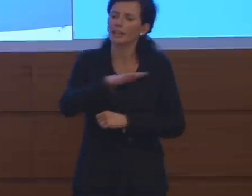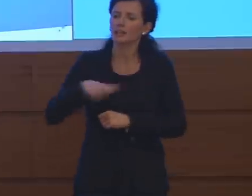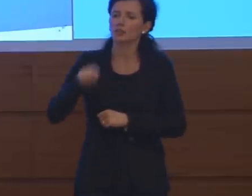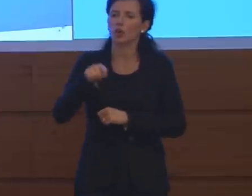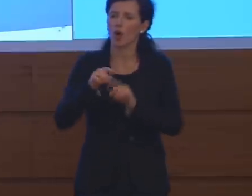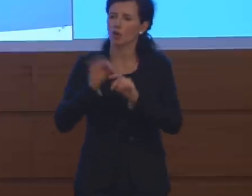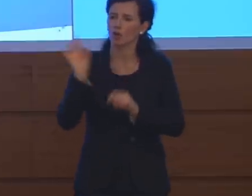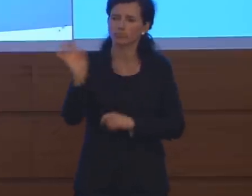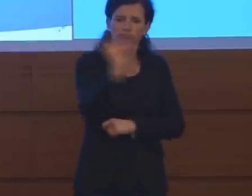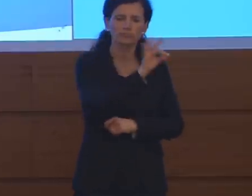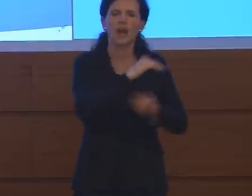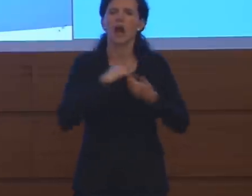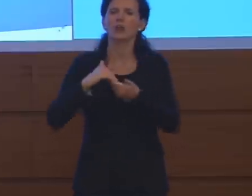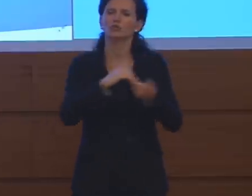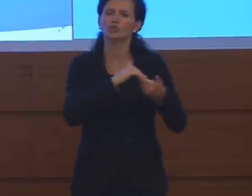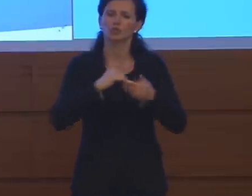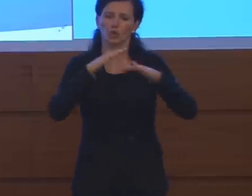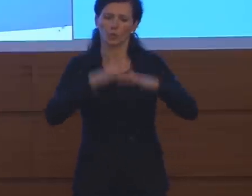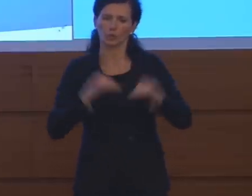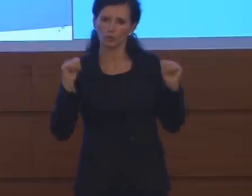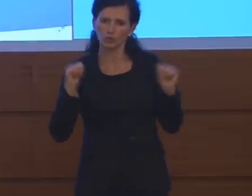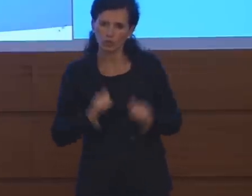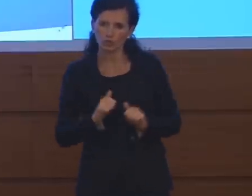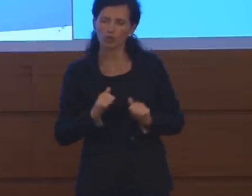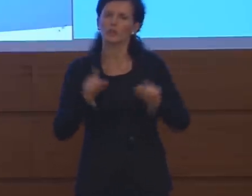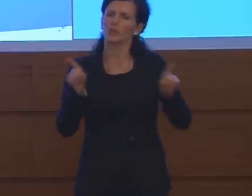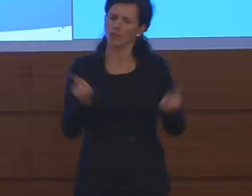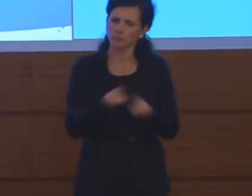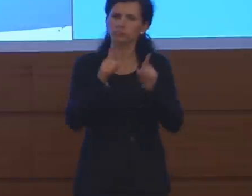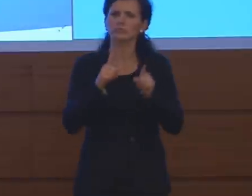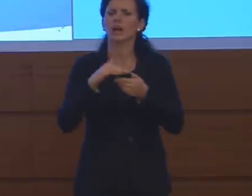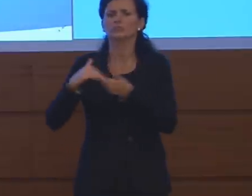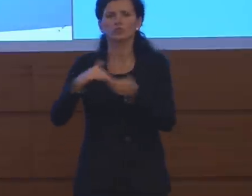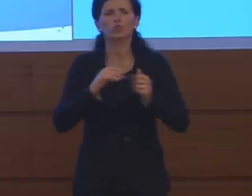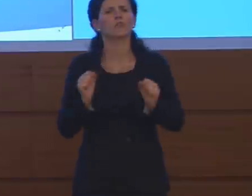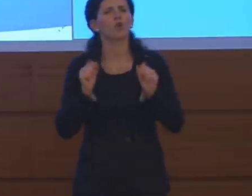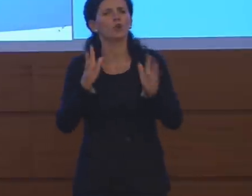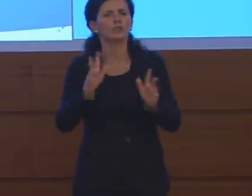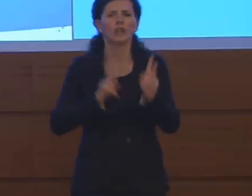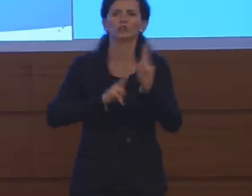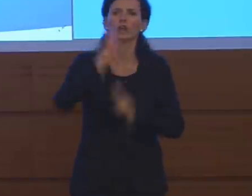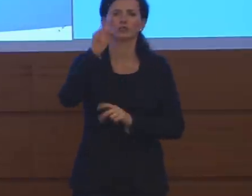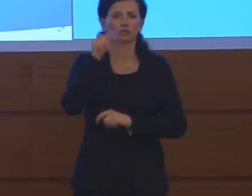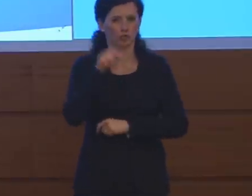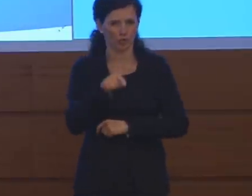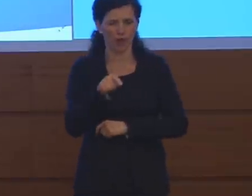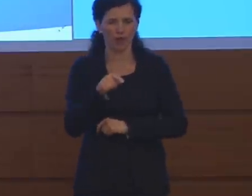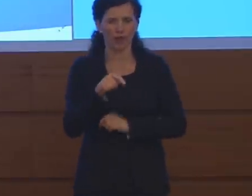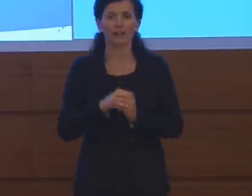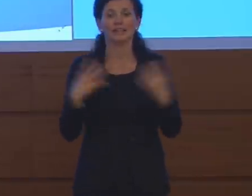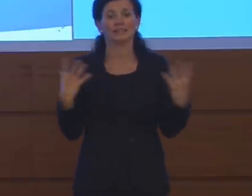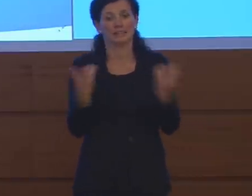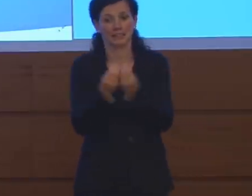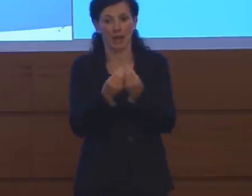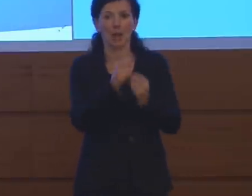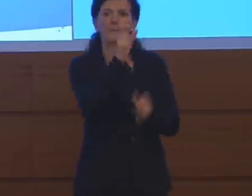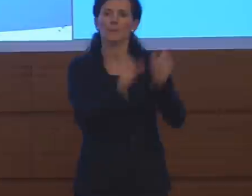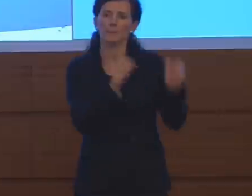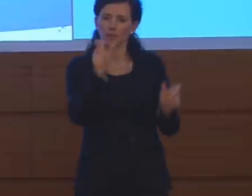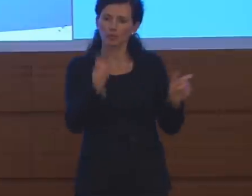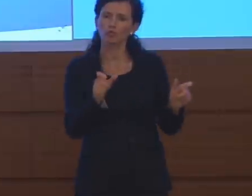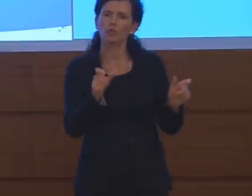associazioni di protezione civile di volontariato nazionali. Si vanno ad aggiungere al personale